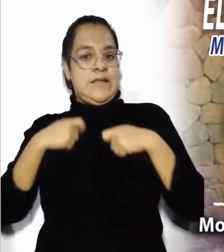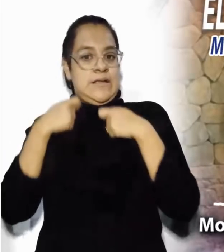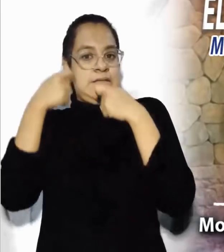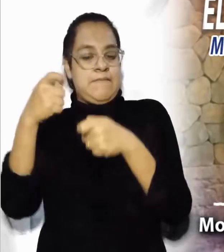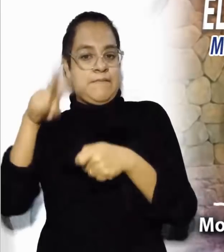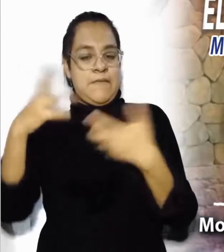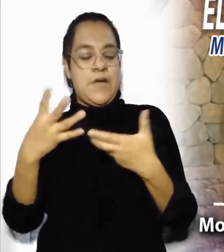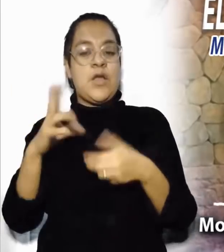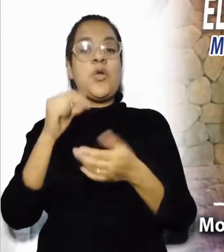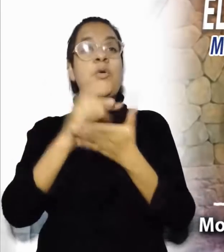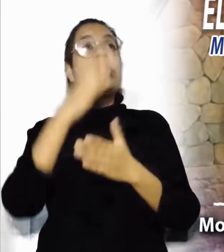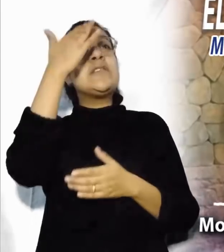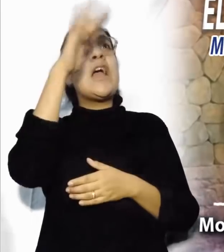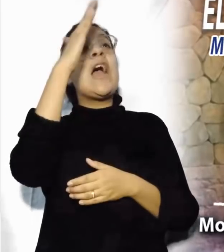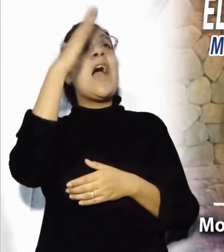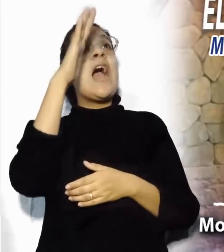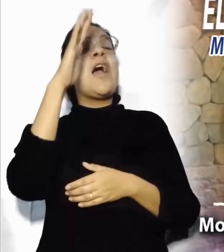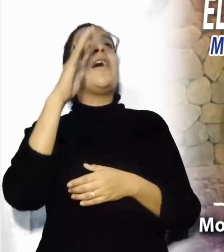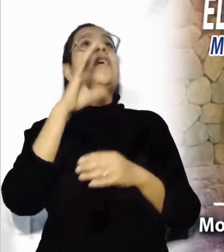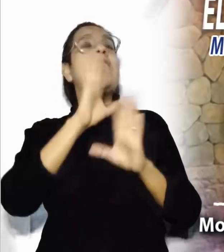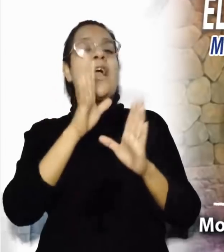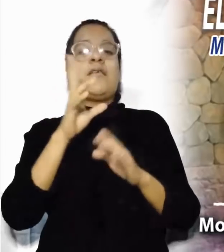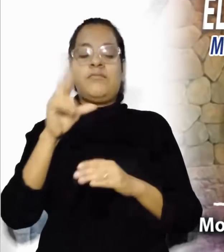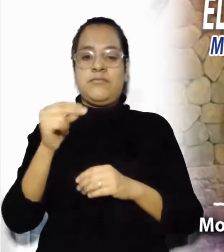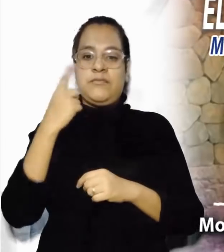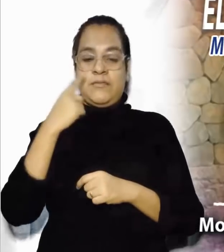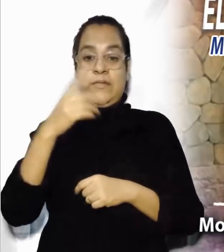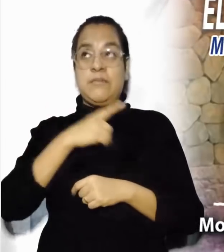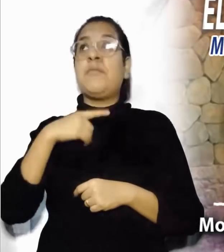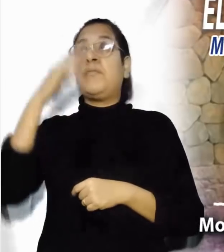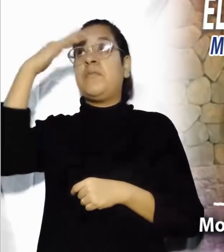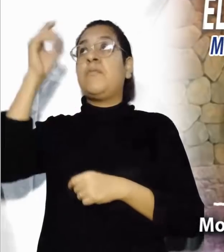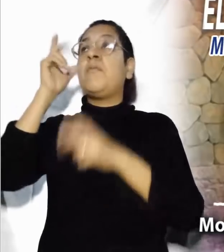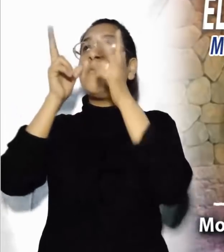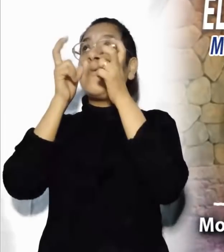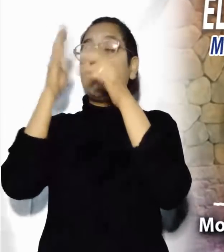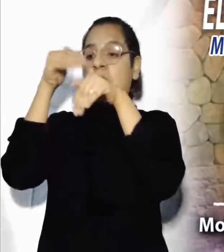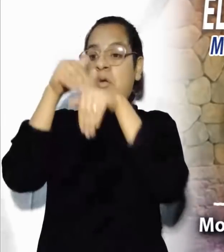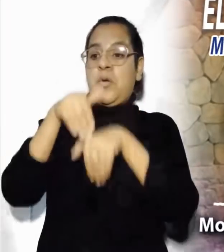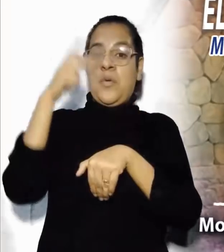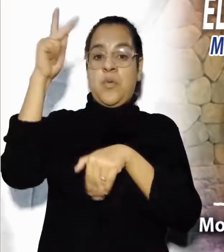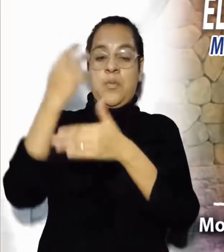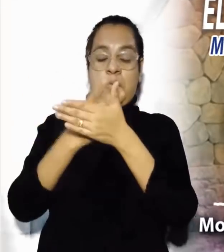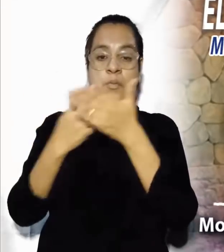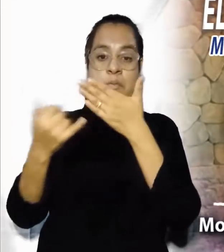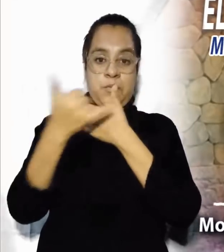de decir Señor, Señor, sino de responder con fidelidad al Señor y a su proyecto. Quizás nos hemos